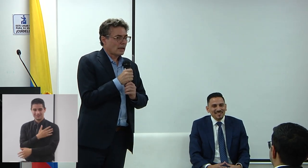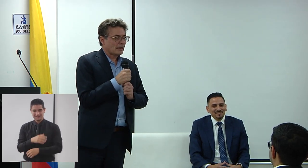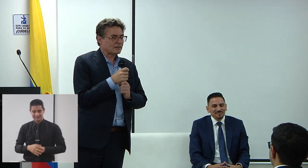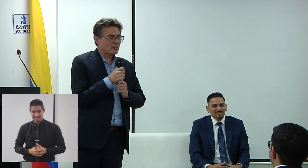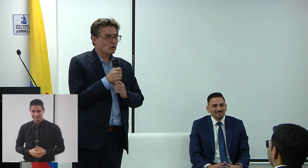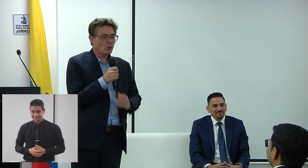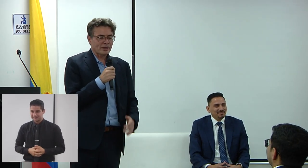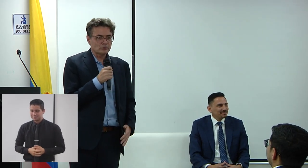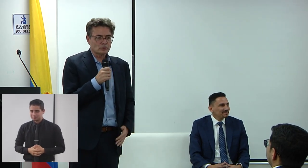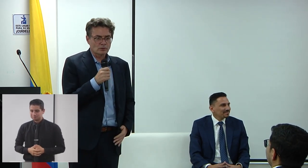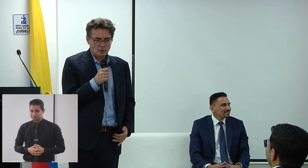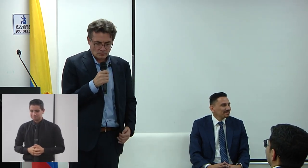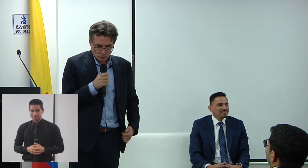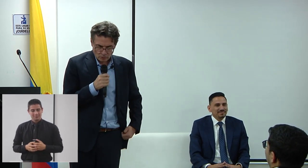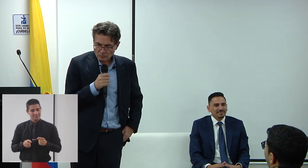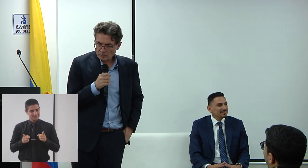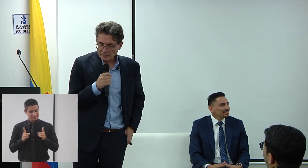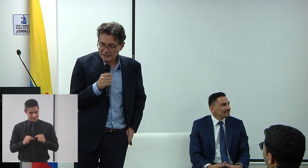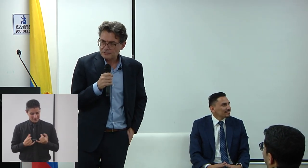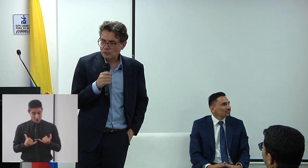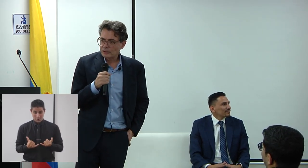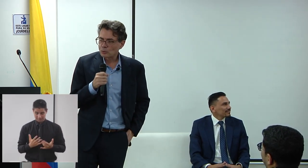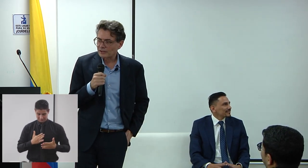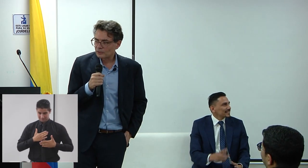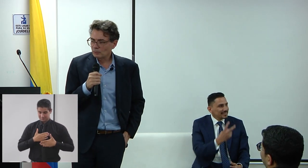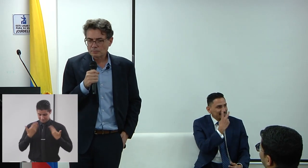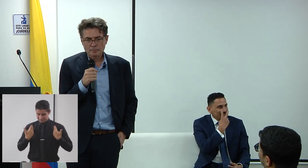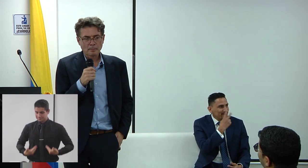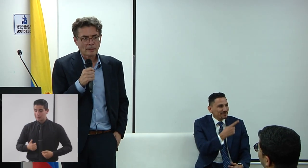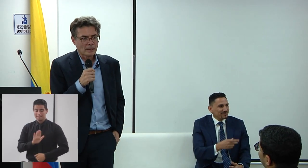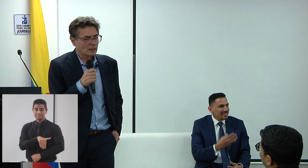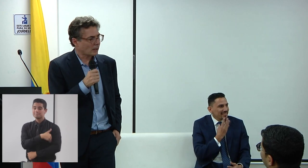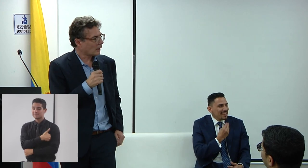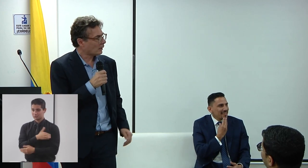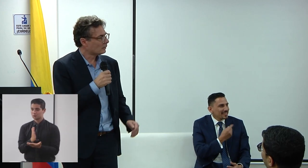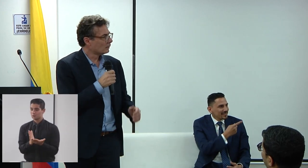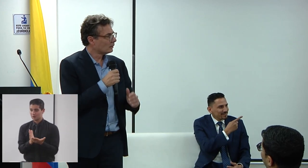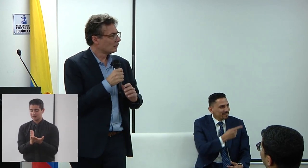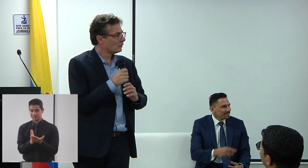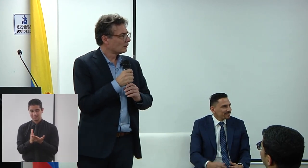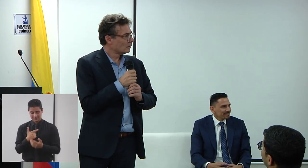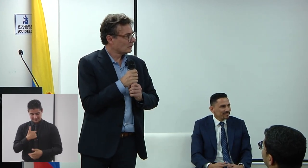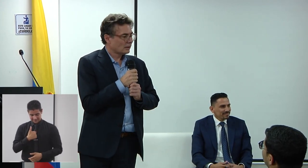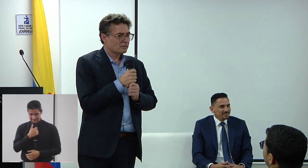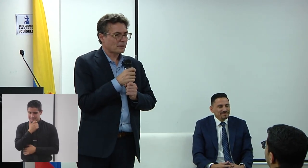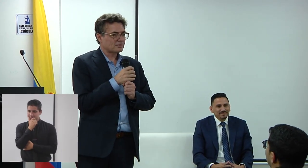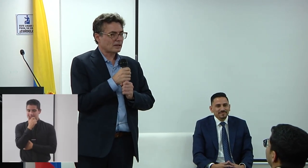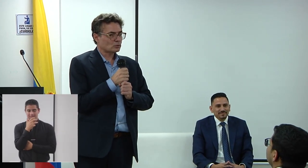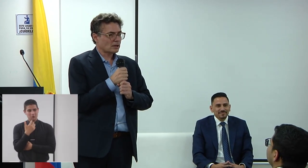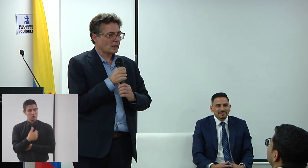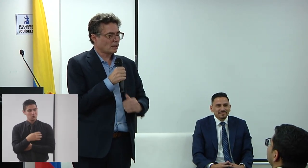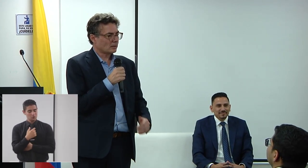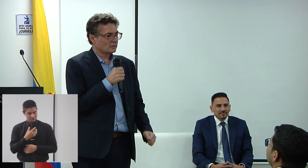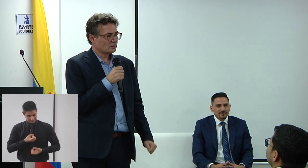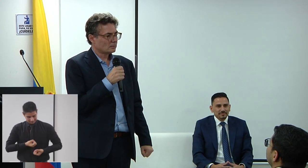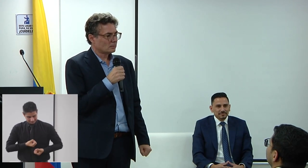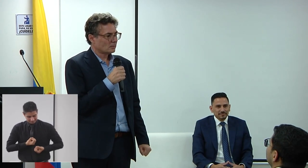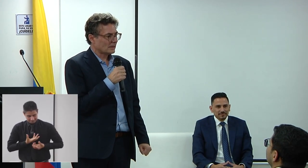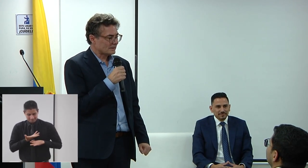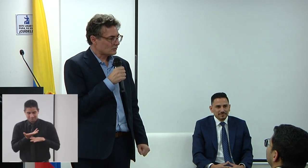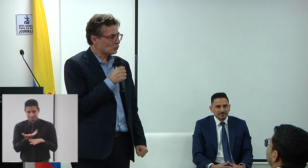Es también un momento, como Ministro de Educación, para expresar otra